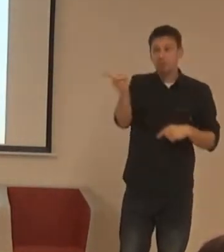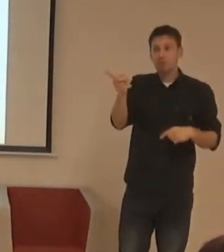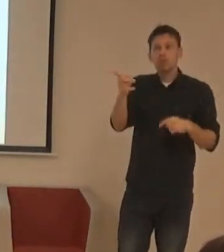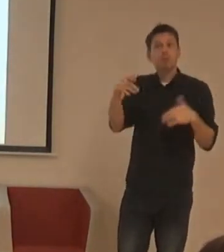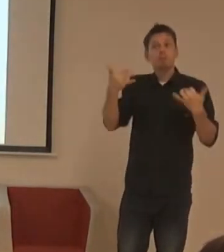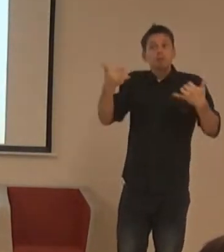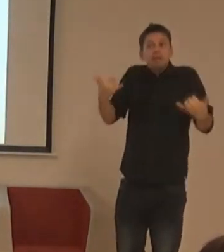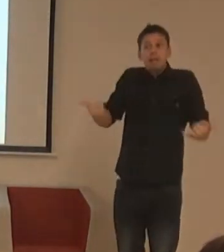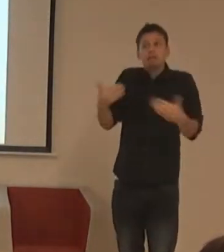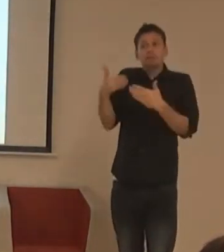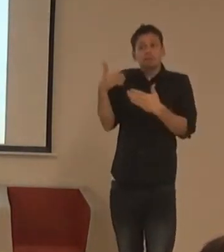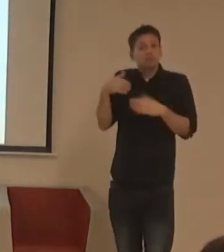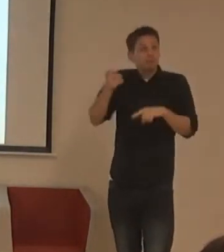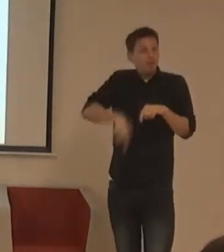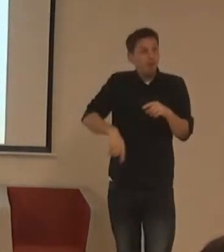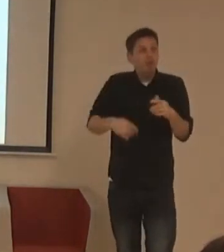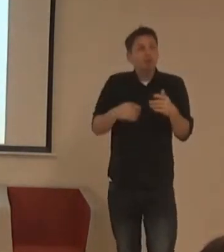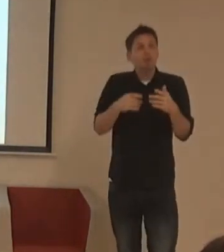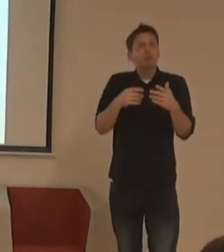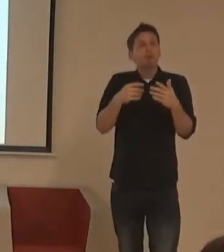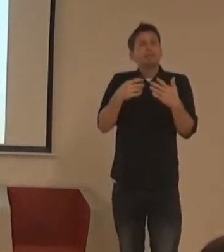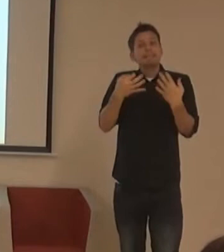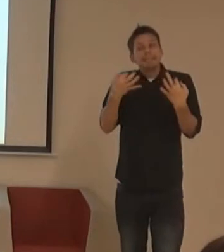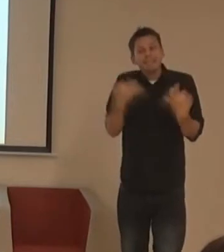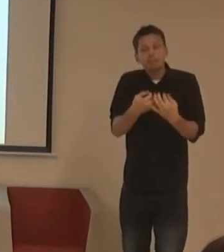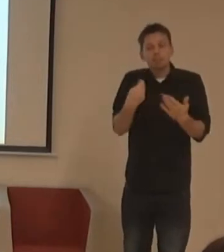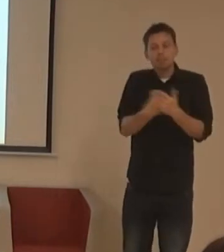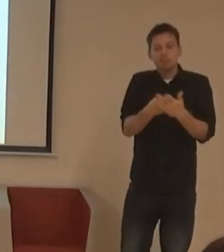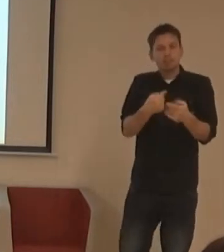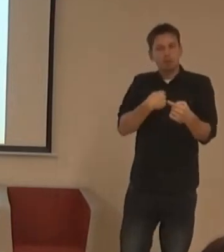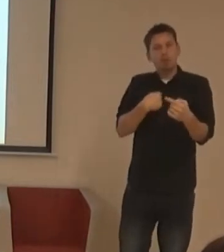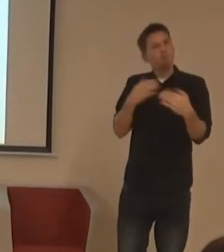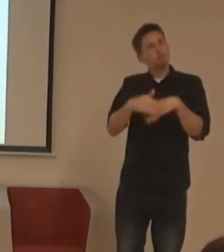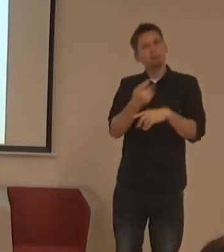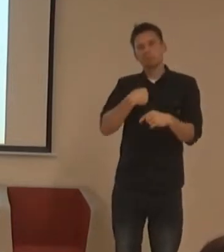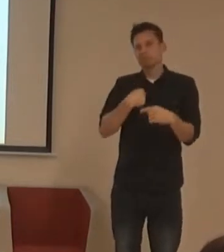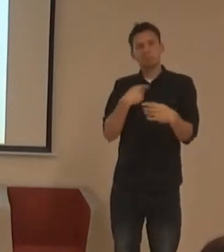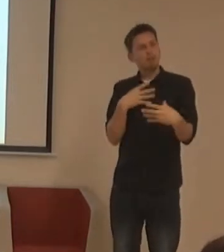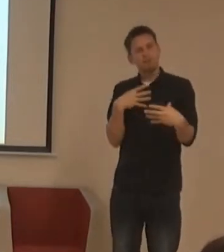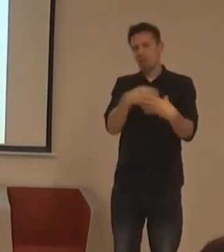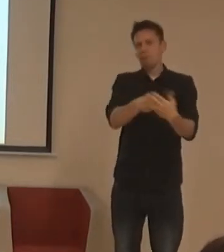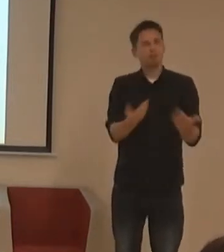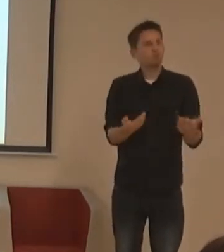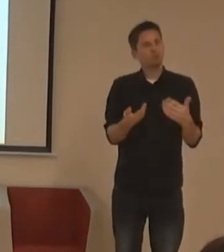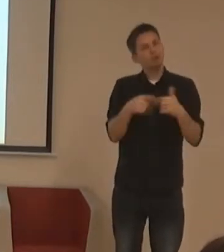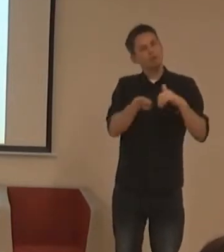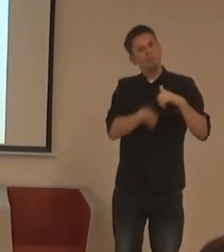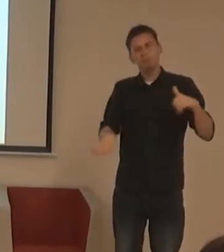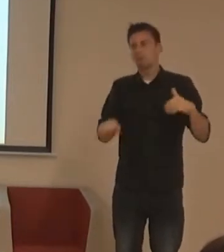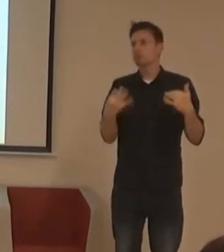dneska, dneska, někdo z vás, exkluzi nebo vyčlenění? Prostě něco nefungovalo?